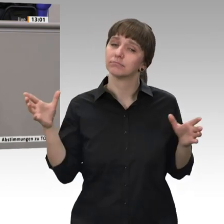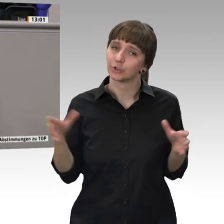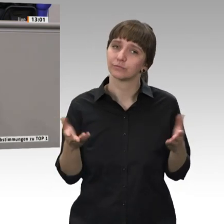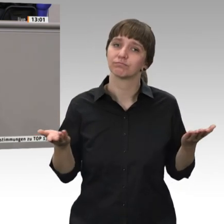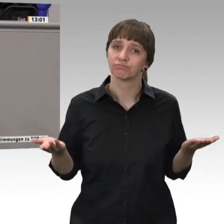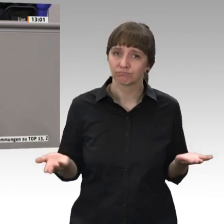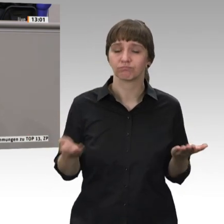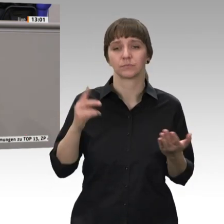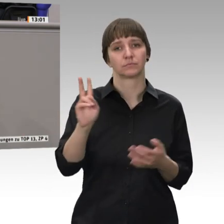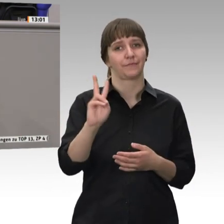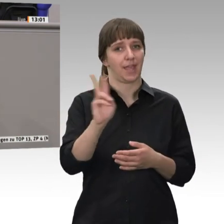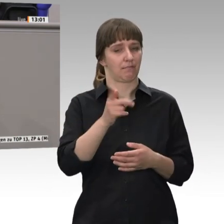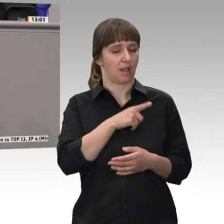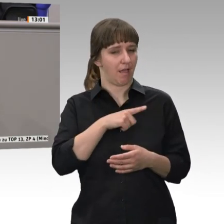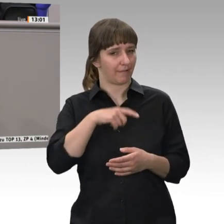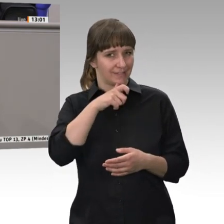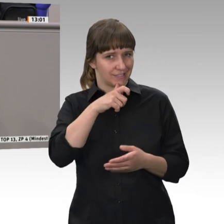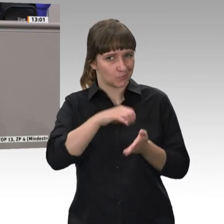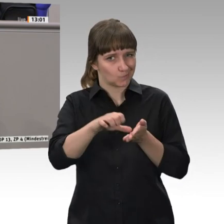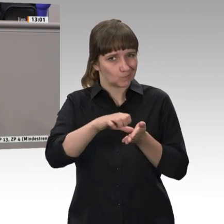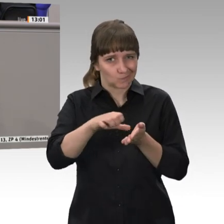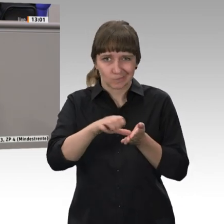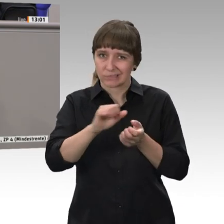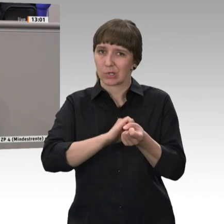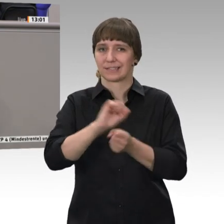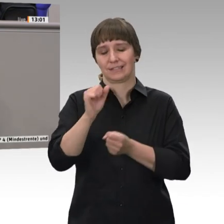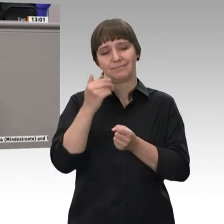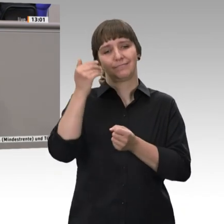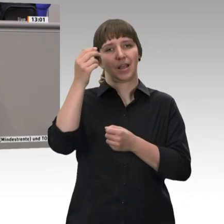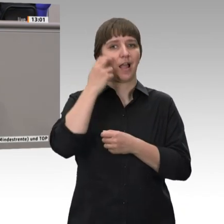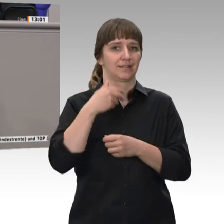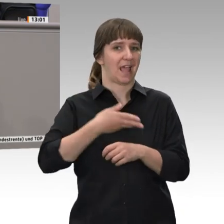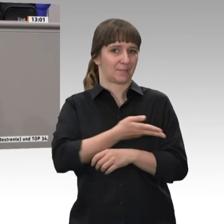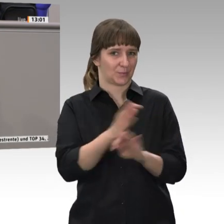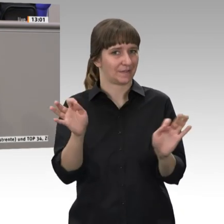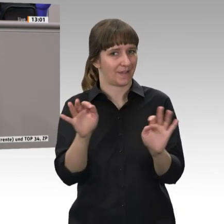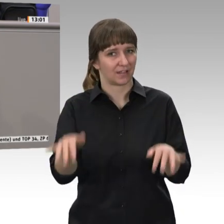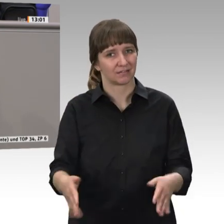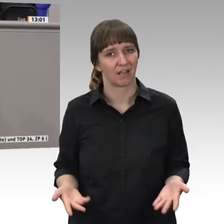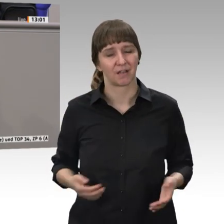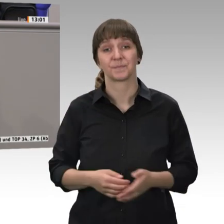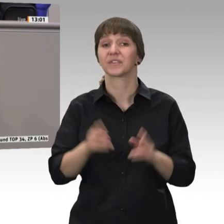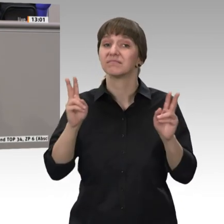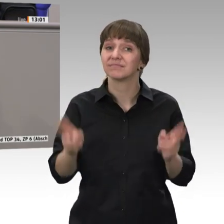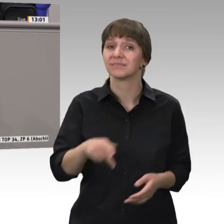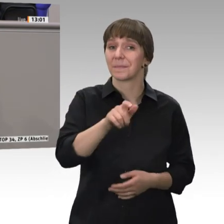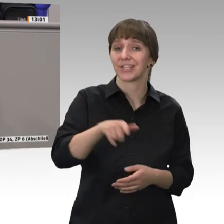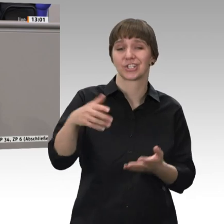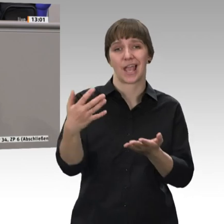langjährig Versicherte in manchen Fällen nicht armutsfest sind, insbesondere für Menschen mit sehr niedrigen Einkommen, die es in den letzten